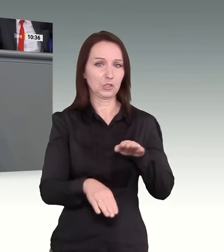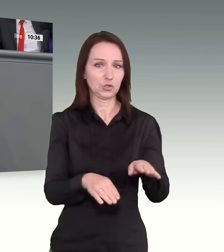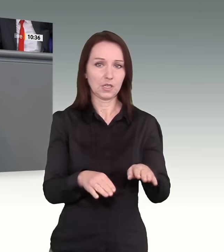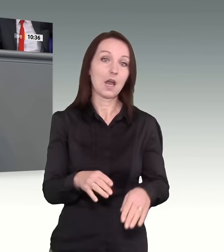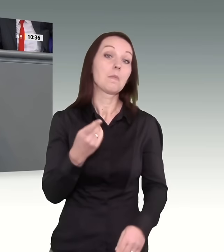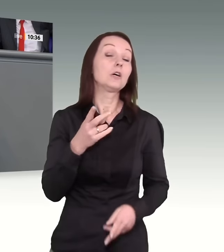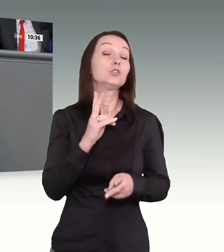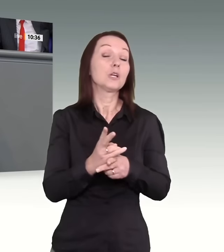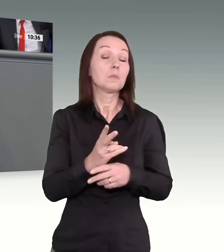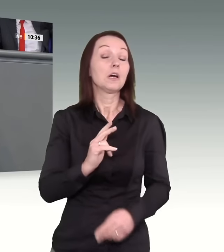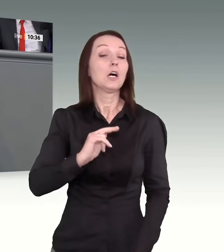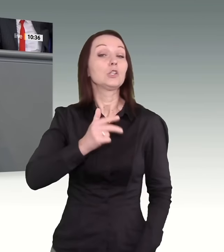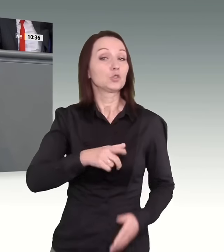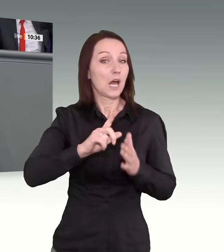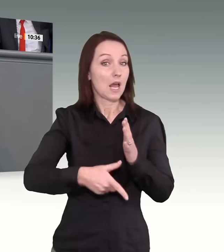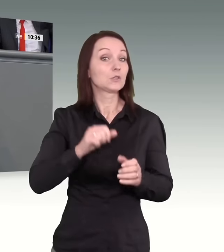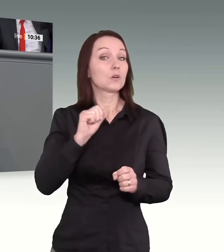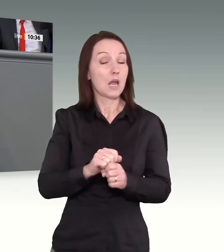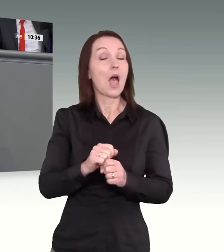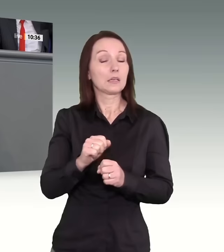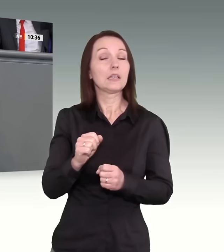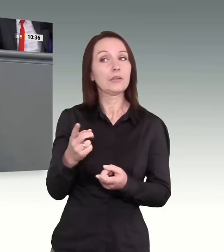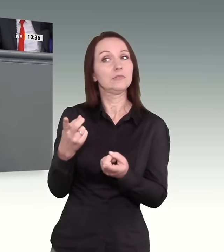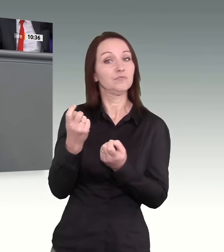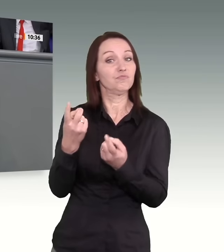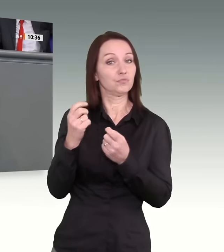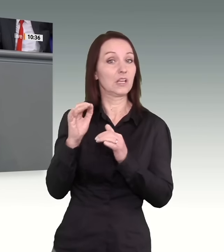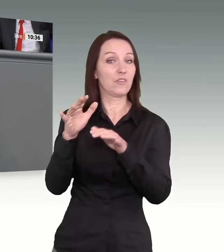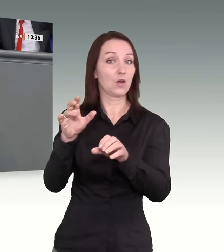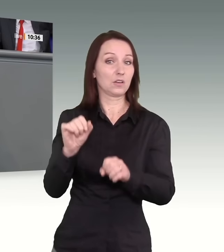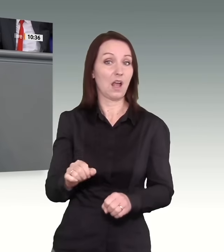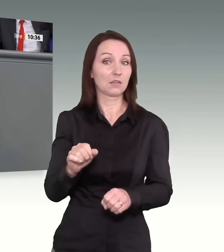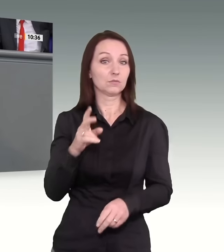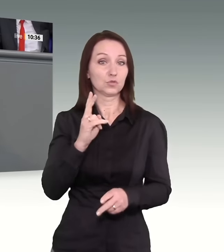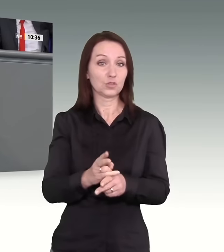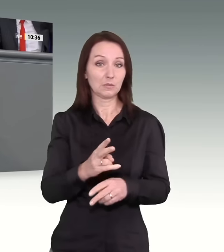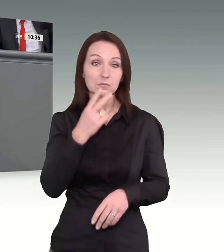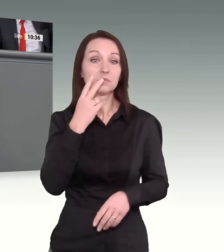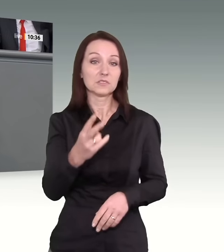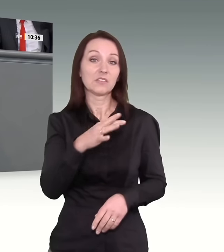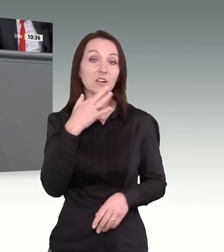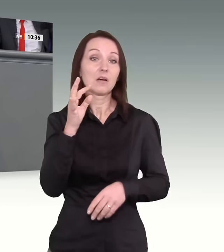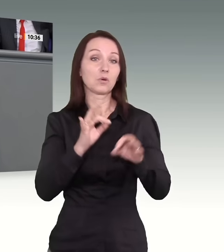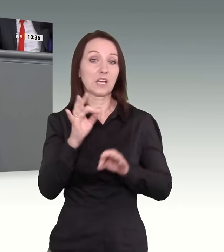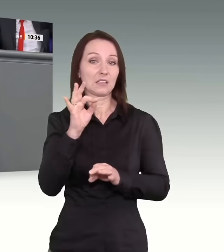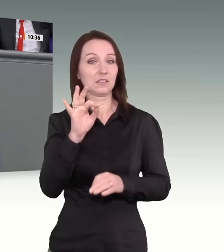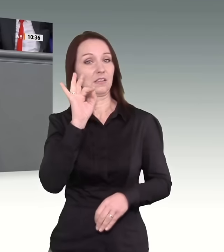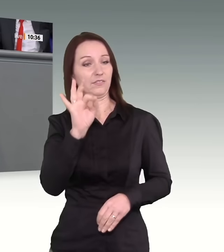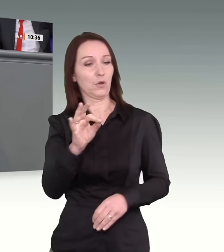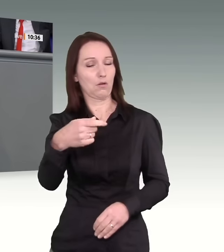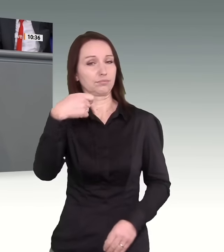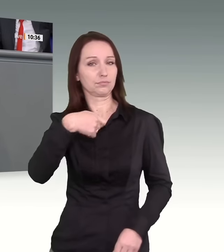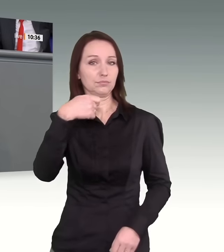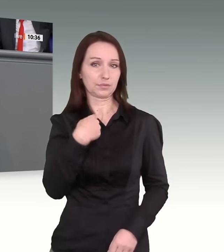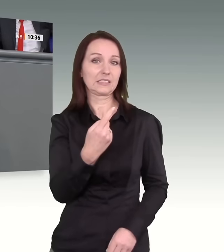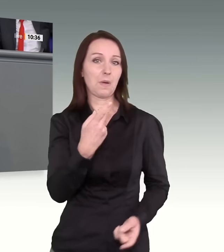haben sie auch. Wir sehen das im Bürgergeldsystem, 47 Prozent der Bezieher sind Ausländer, nicht nur Asylbewerber. deswegen